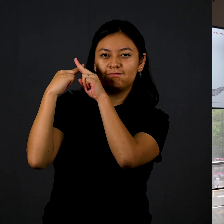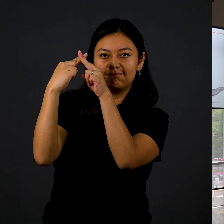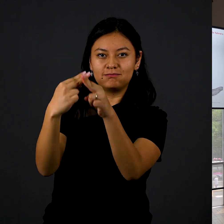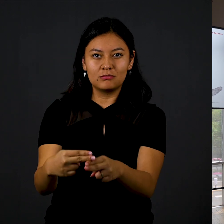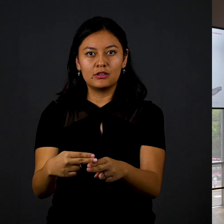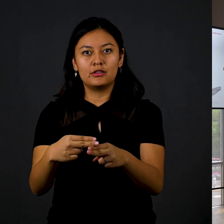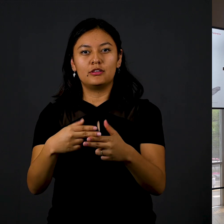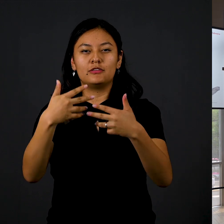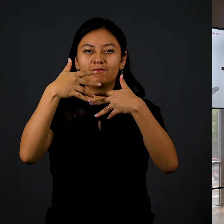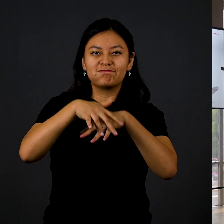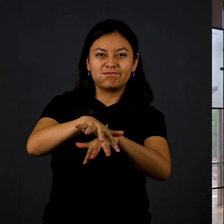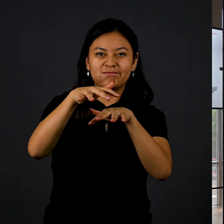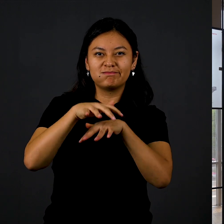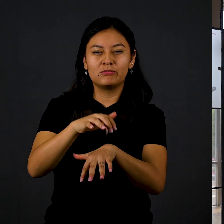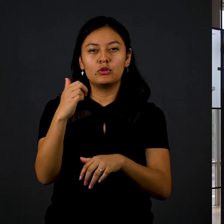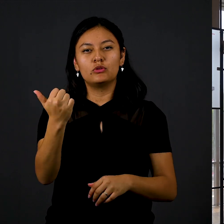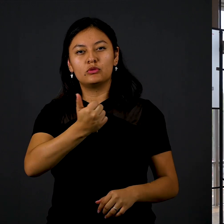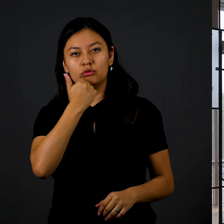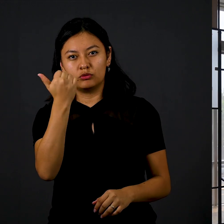agreden una vez más a estudiantes.